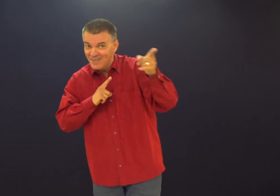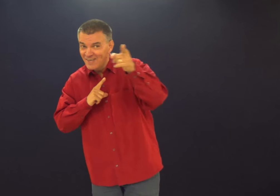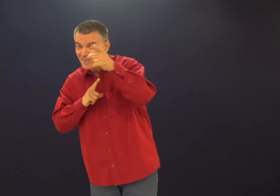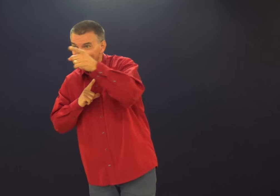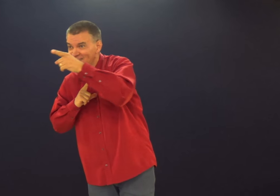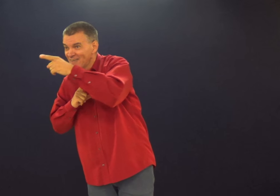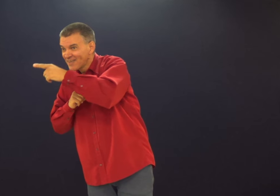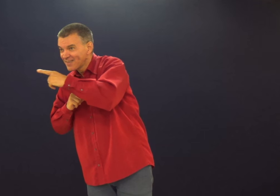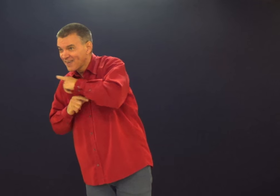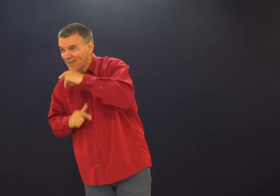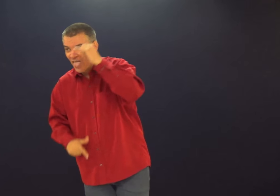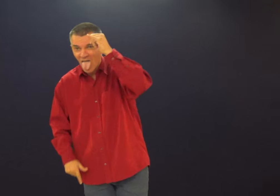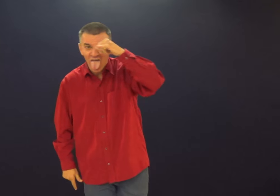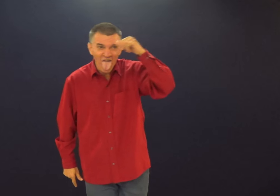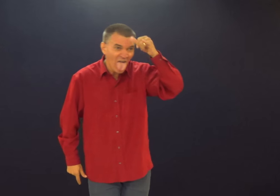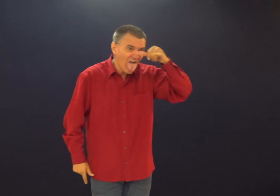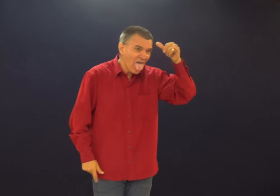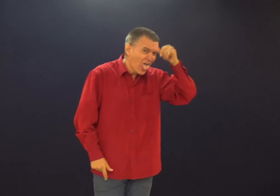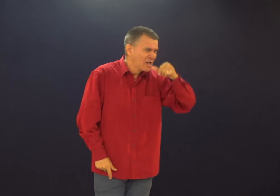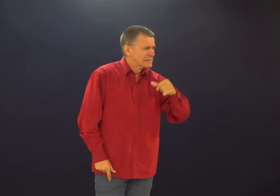é que nós sim somos bobos.